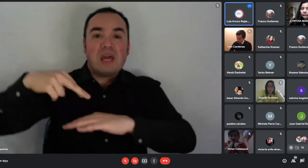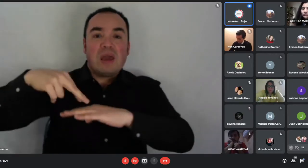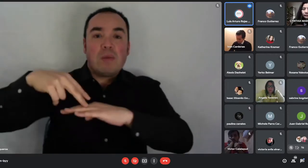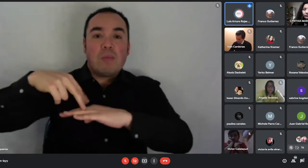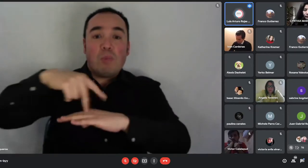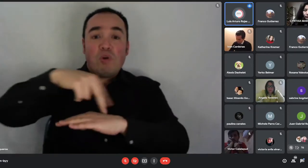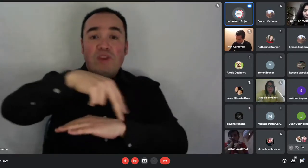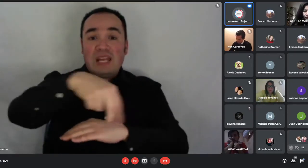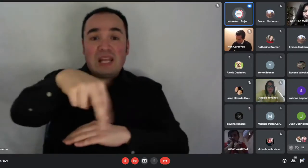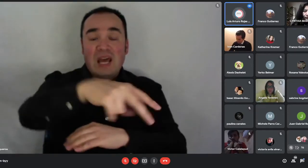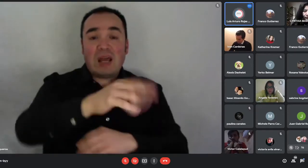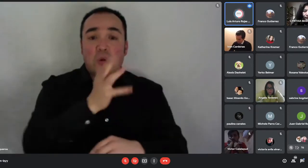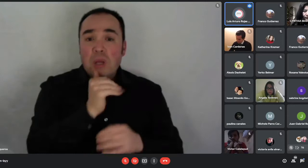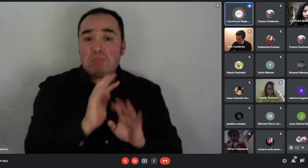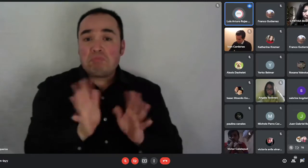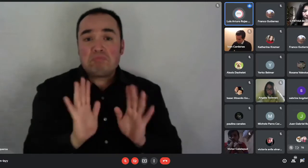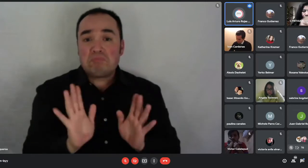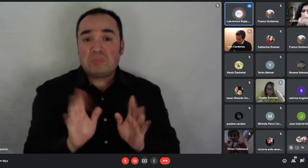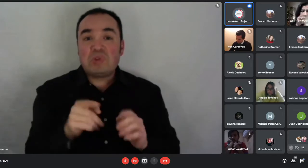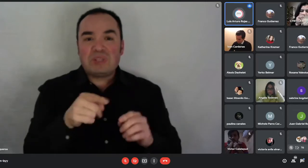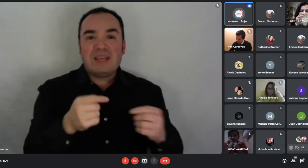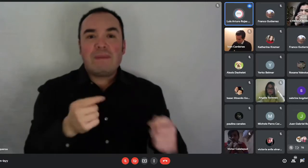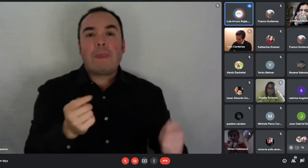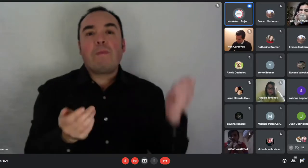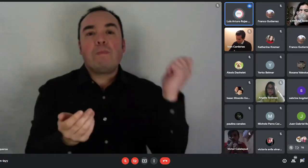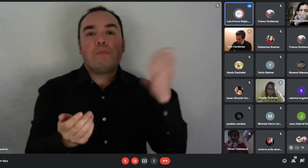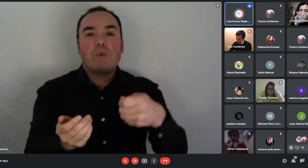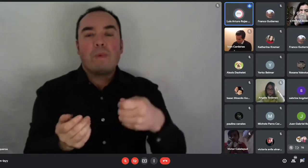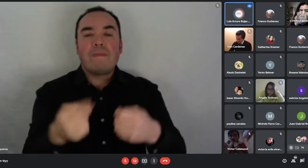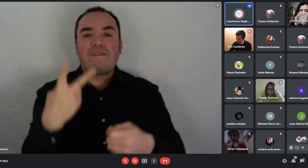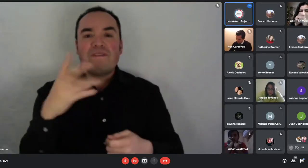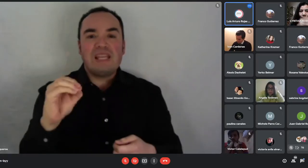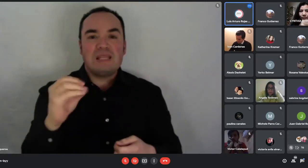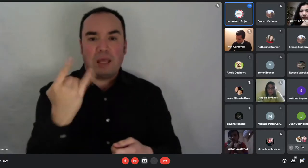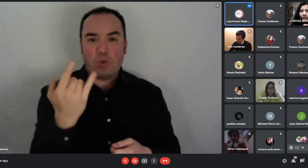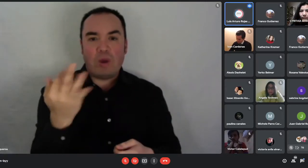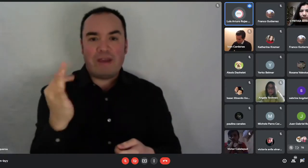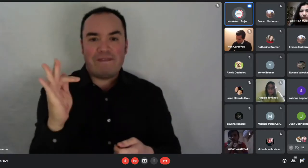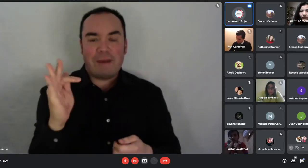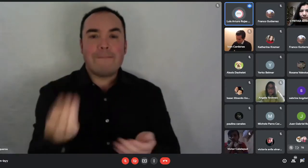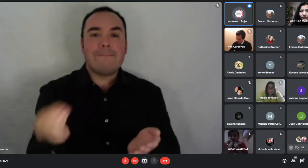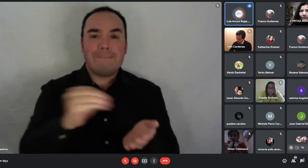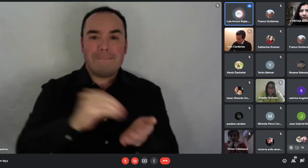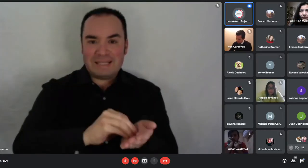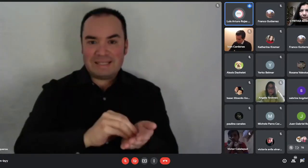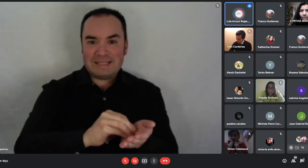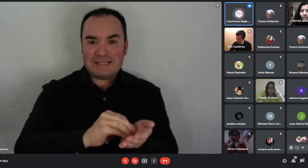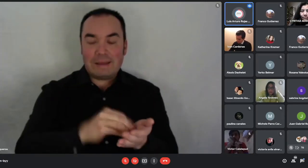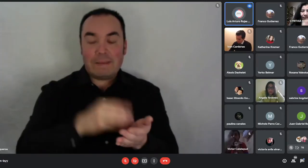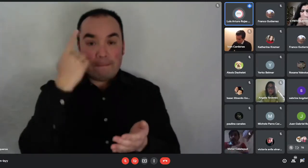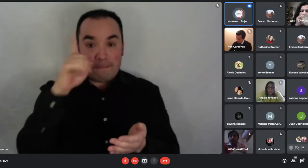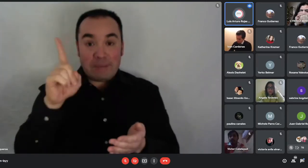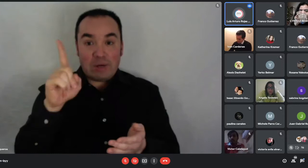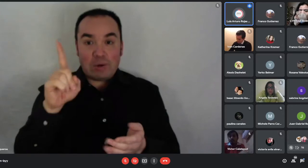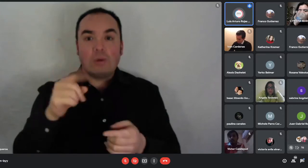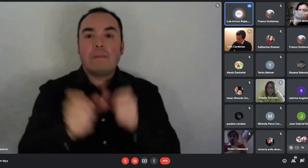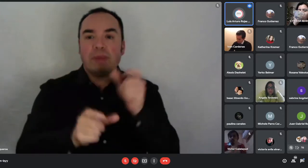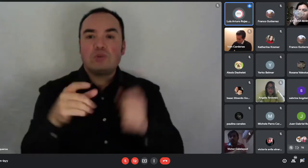unidades de fomento adicionales. Sin embargo, cuando la discapacidad del integrante del grupo familiar del postulante tiene que ver con